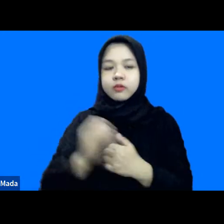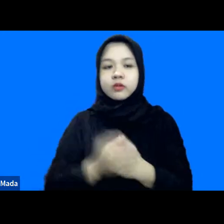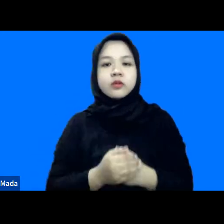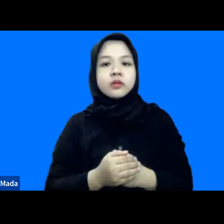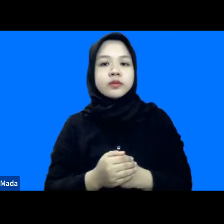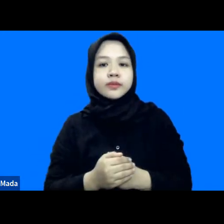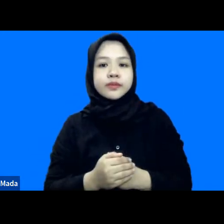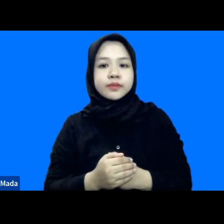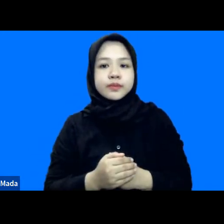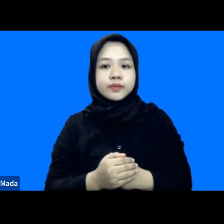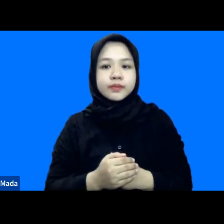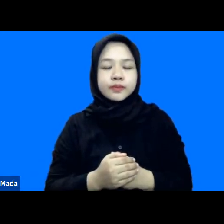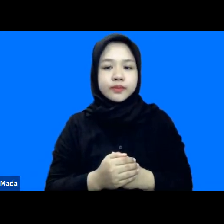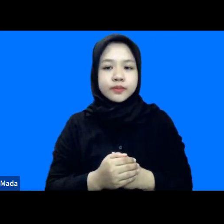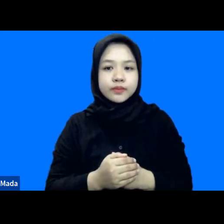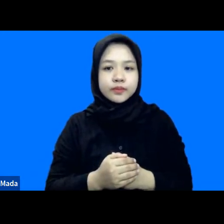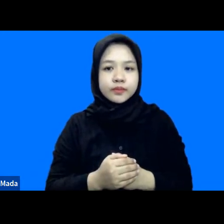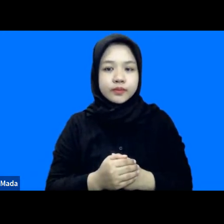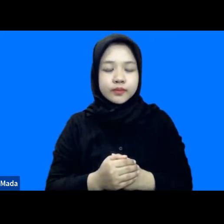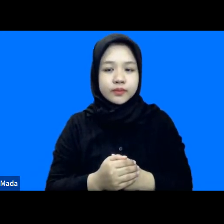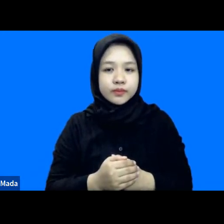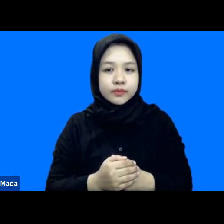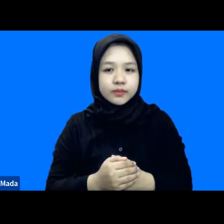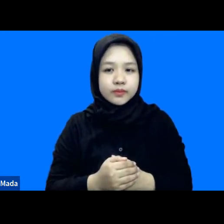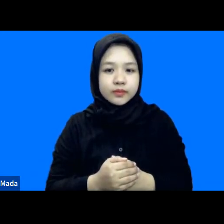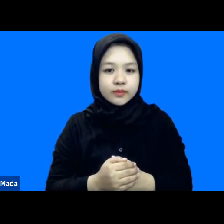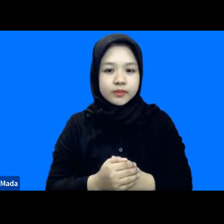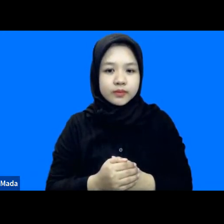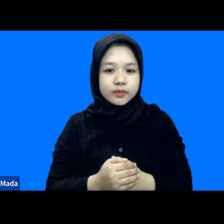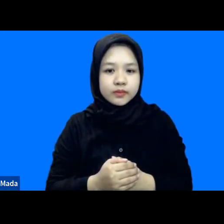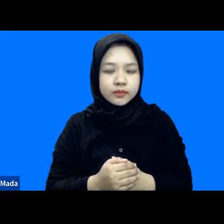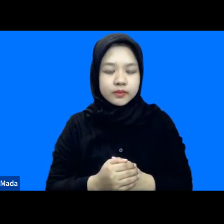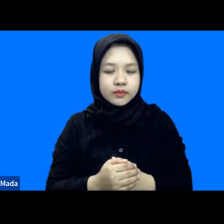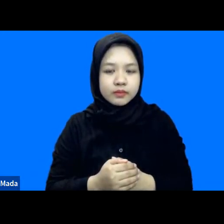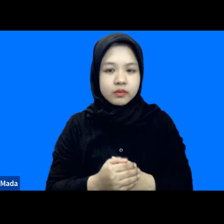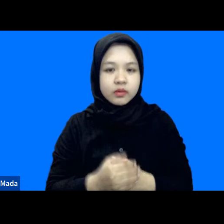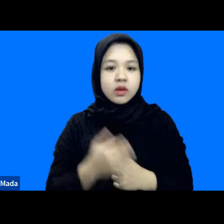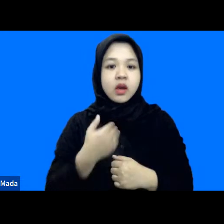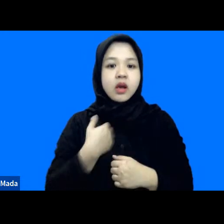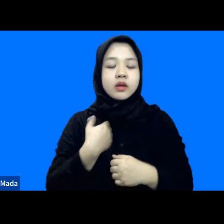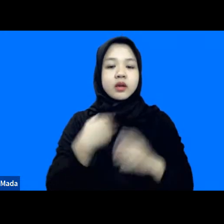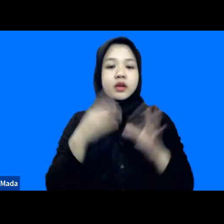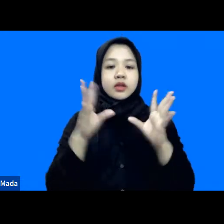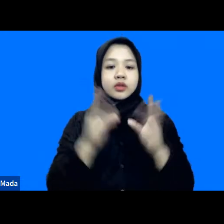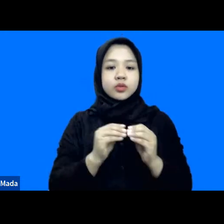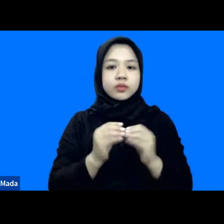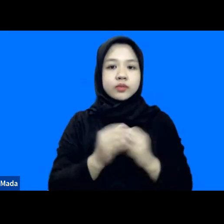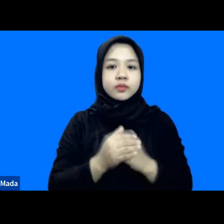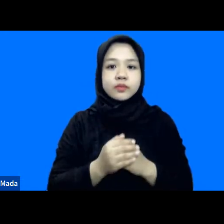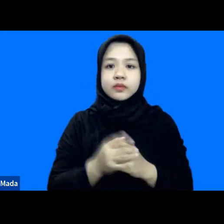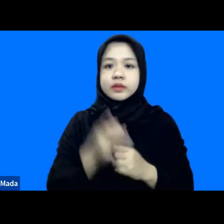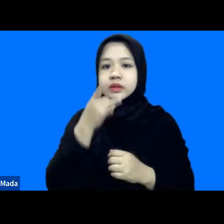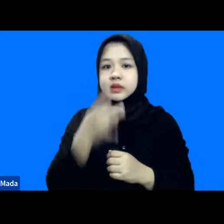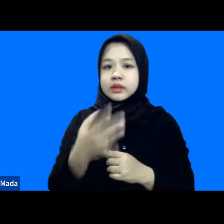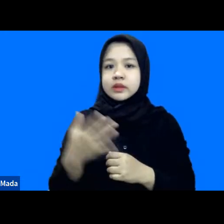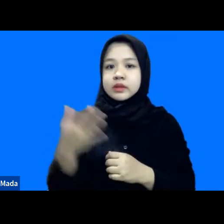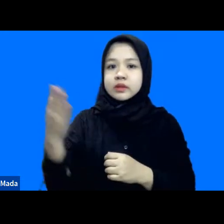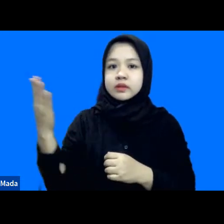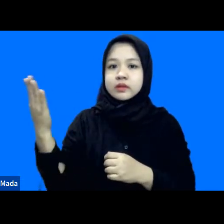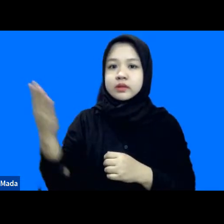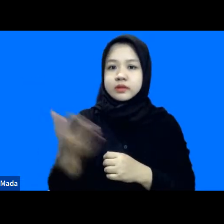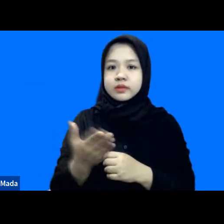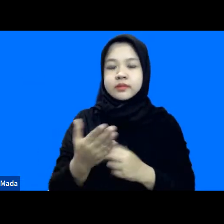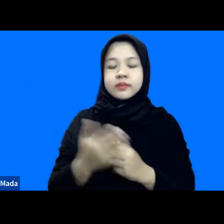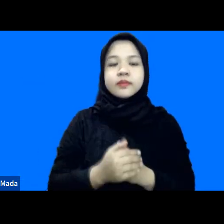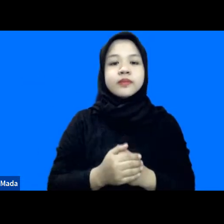ini sepertinya ada yang resen juga Mas izin izin saya Mas oh